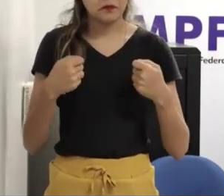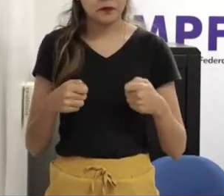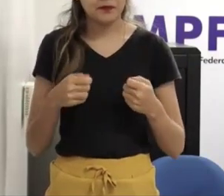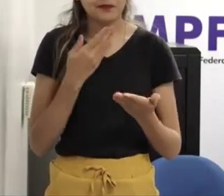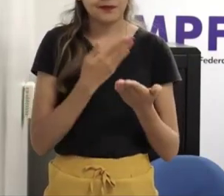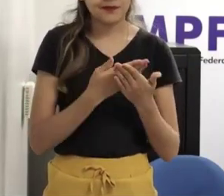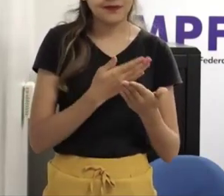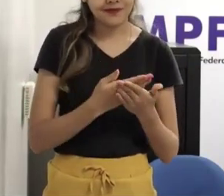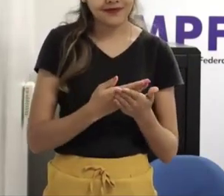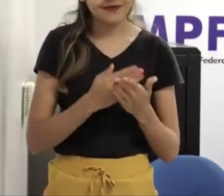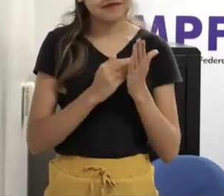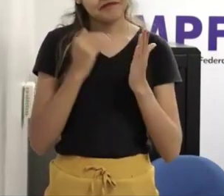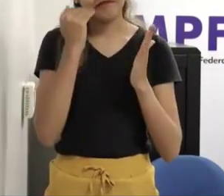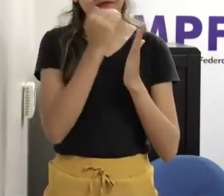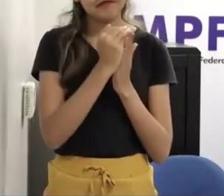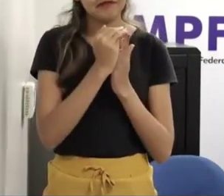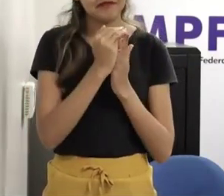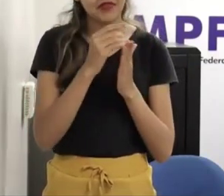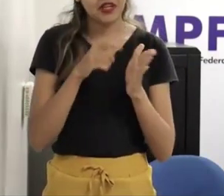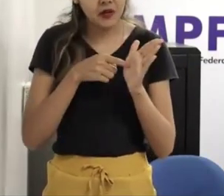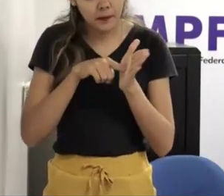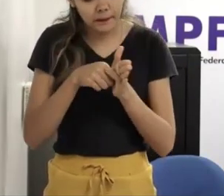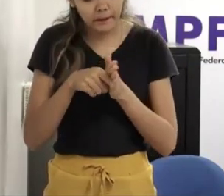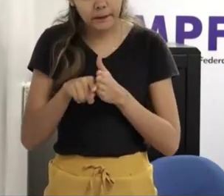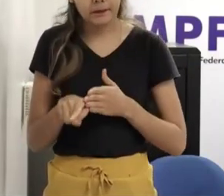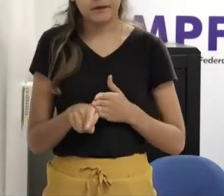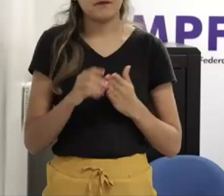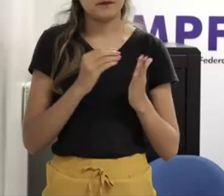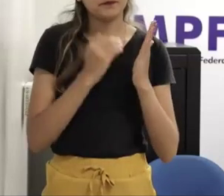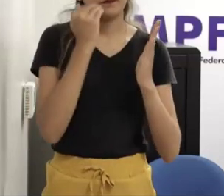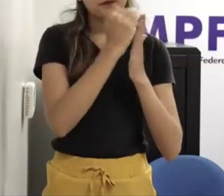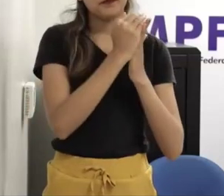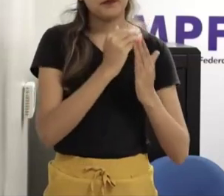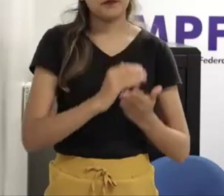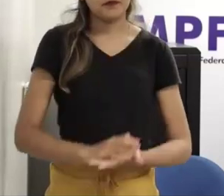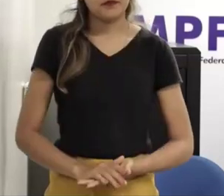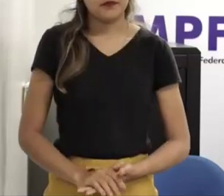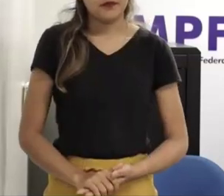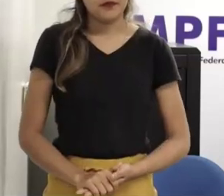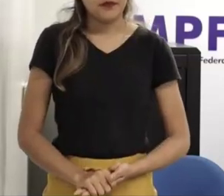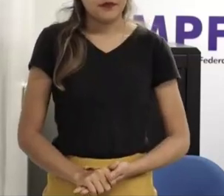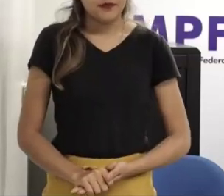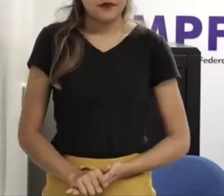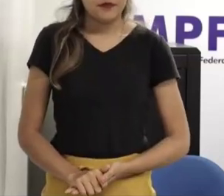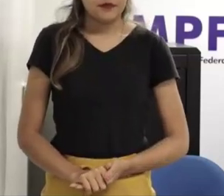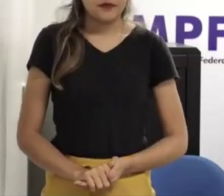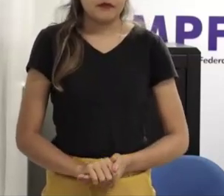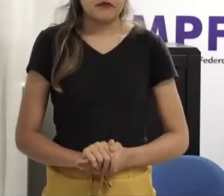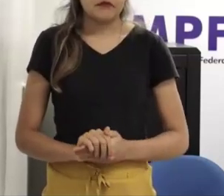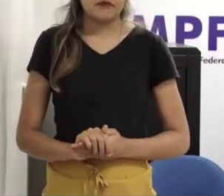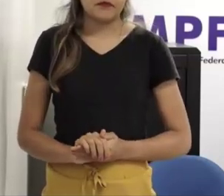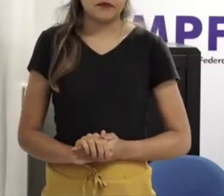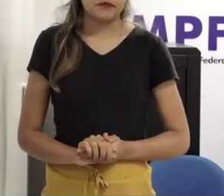fala em dados estatísticos inclusive saber se as estatísticas são boas ou ruins